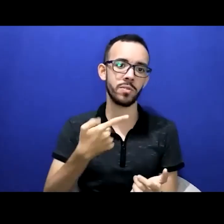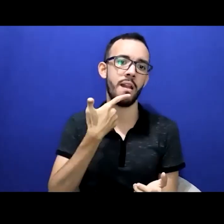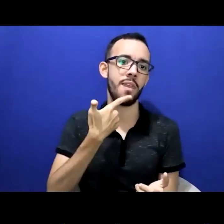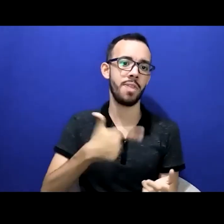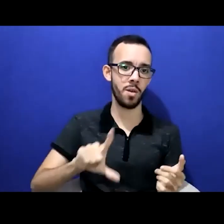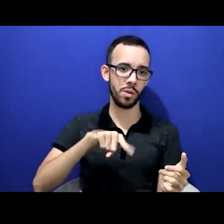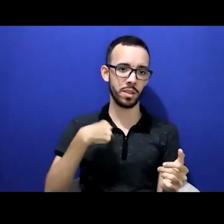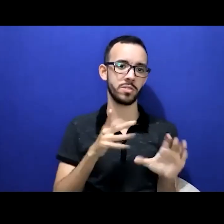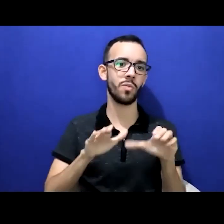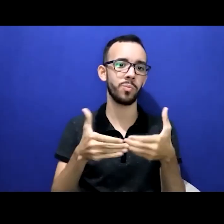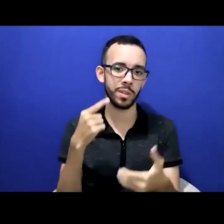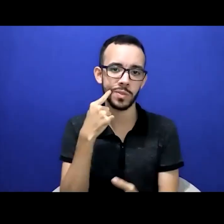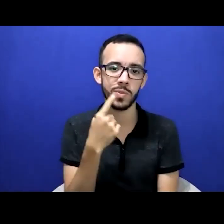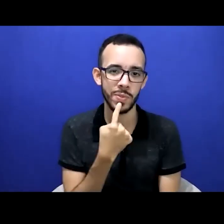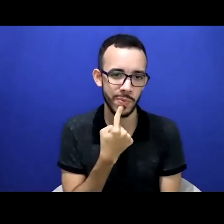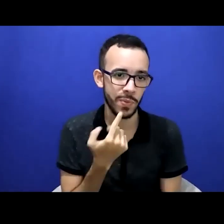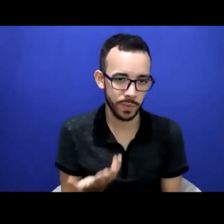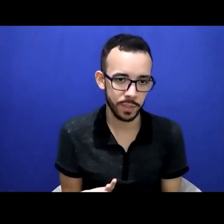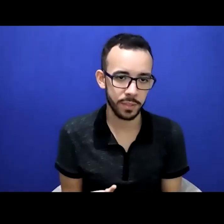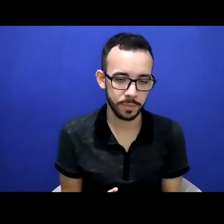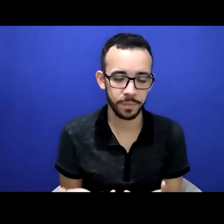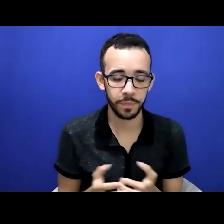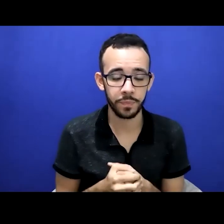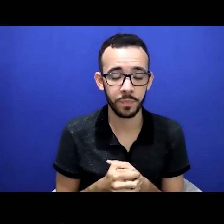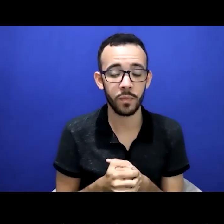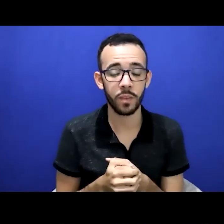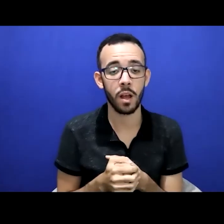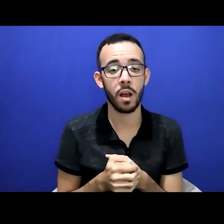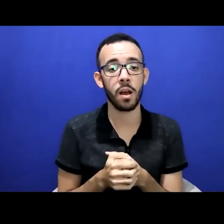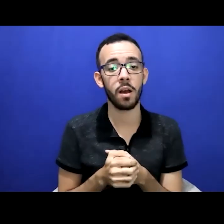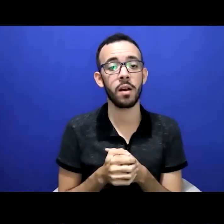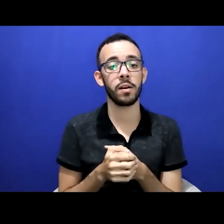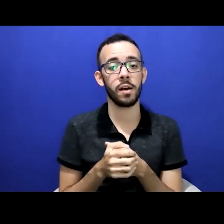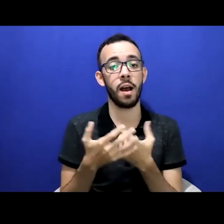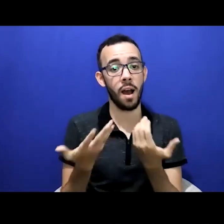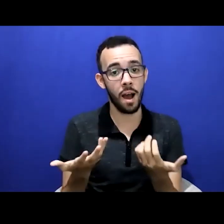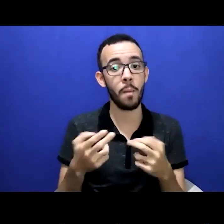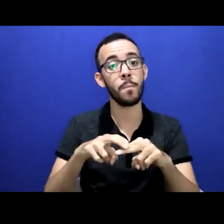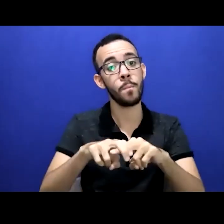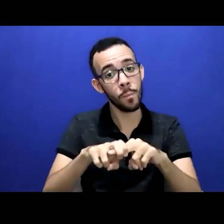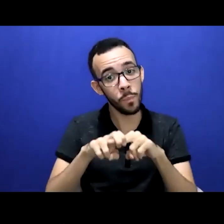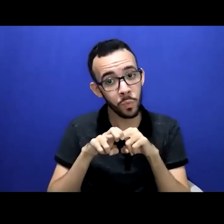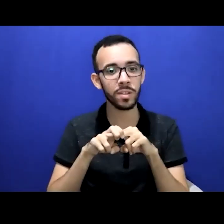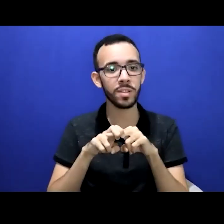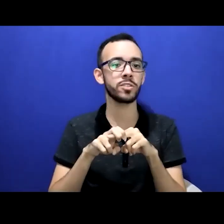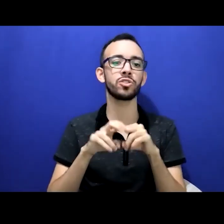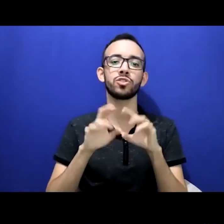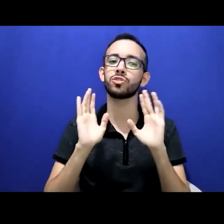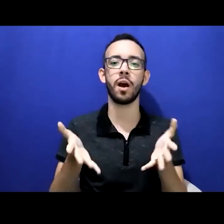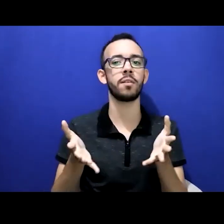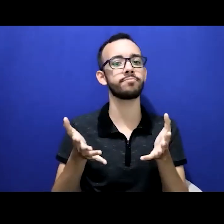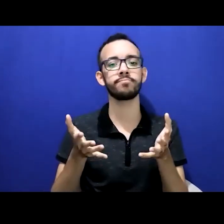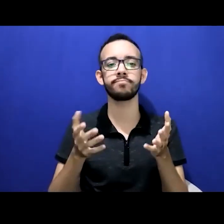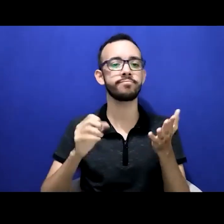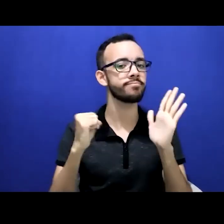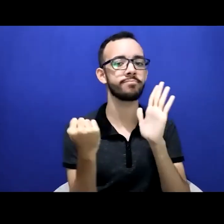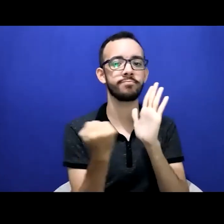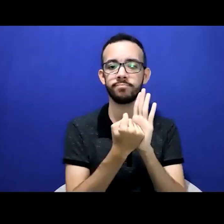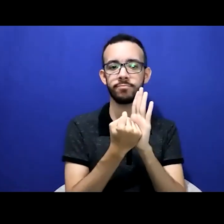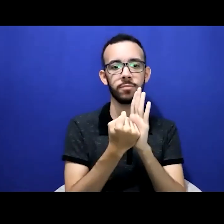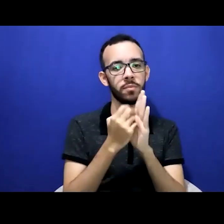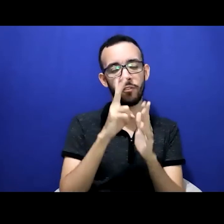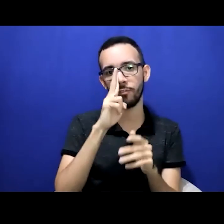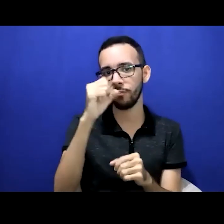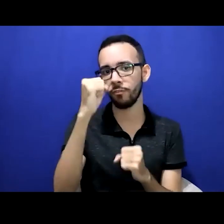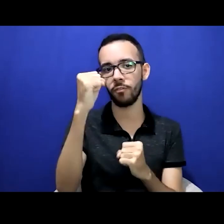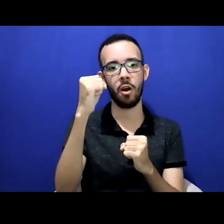crescendo no decorrer dos anos já temos uma lei que reconhece a língua brasileira de sinais e tudo